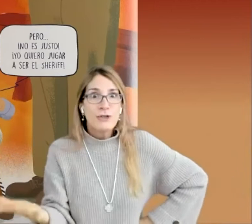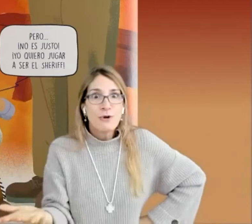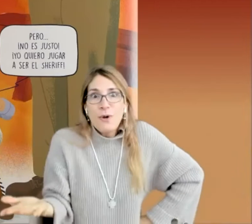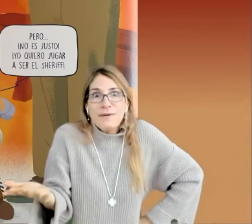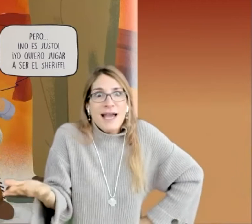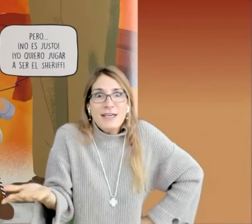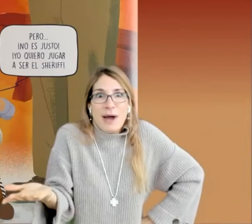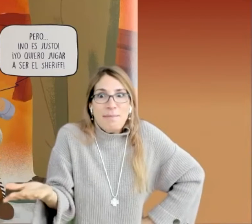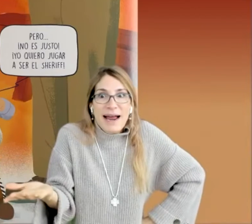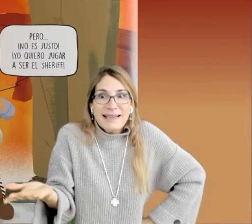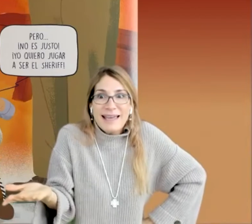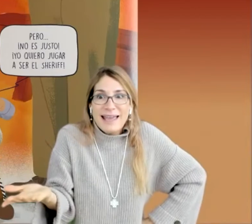niños no habían ido al parque?